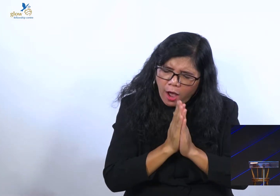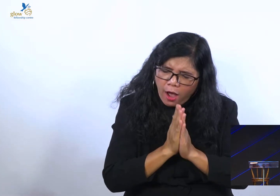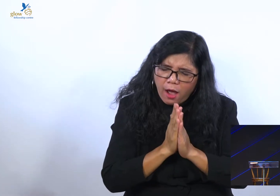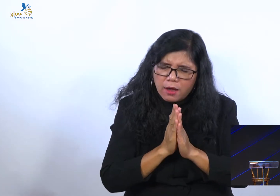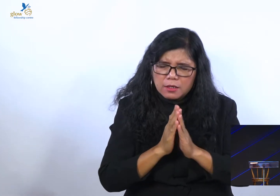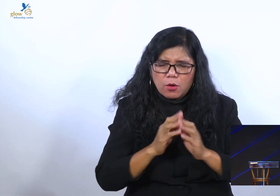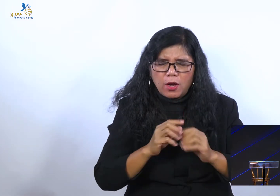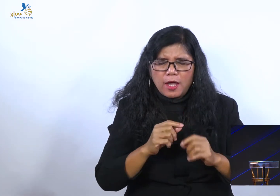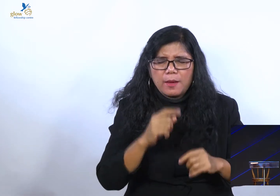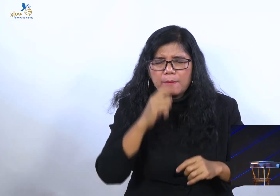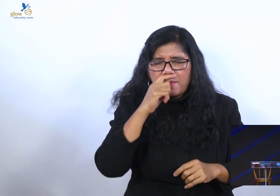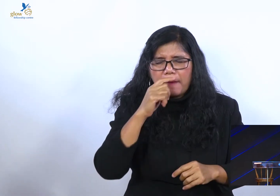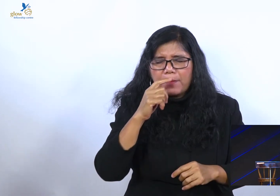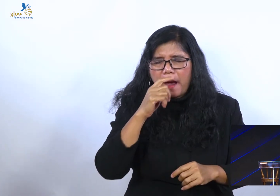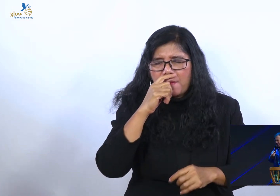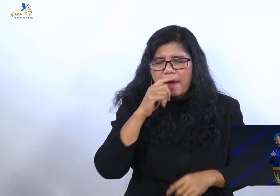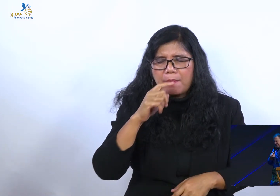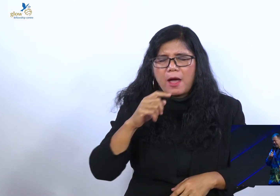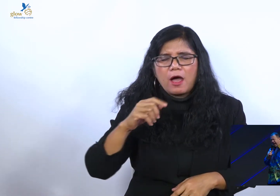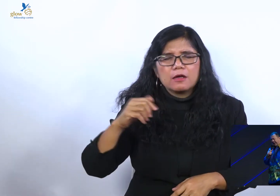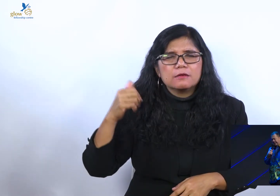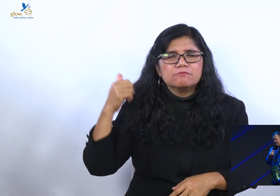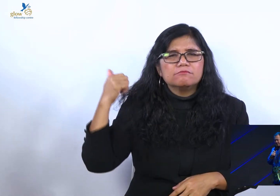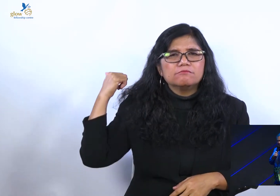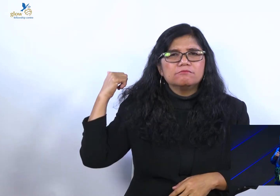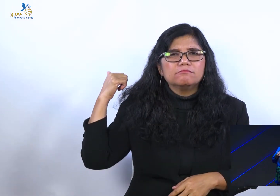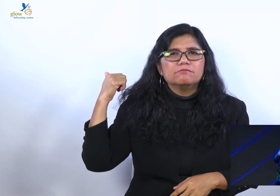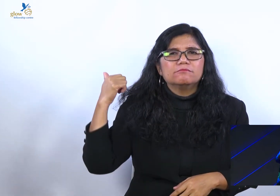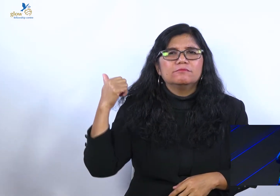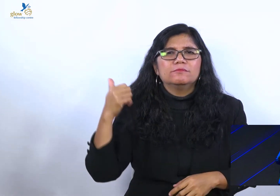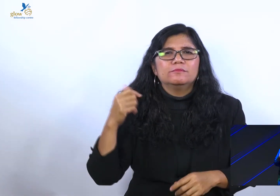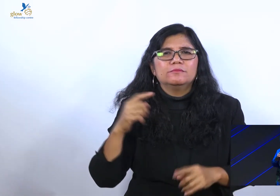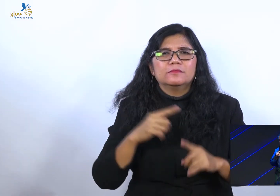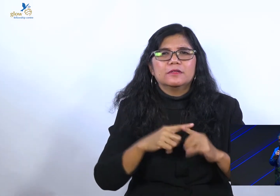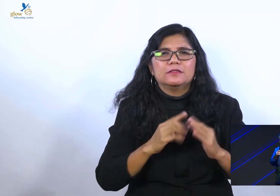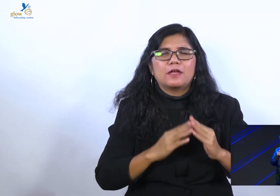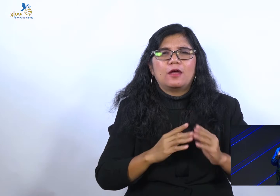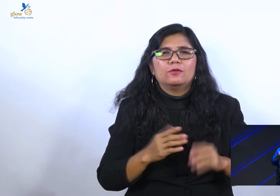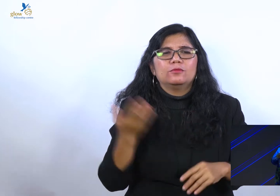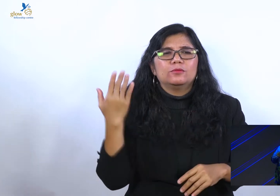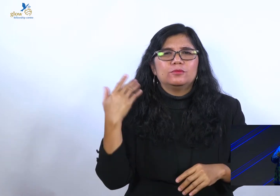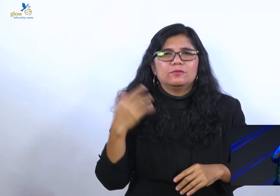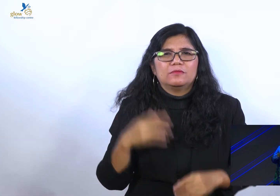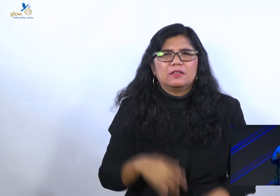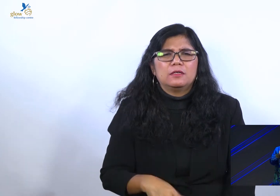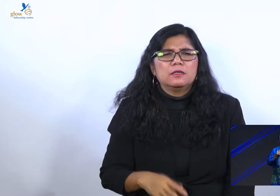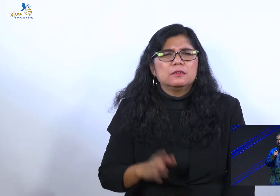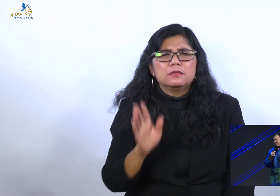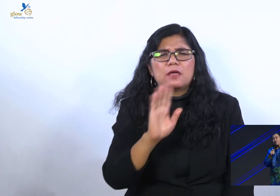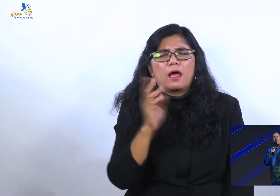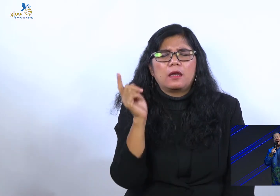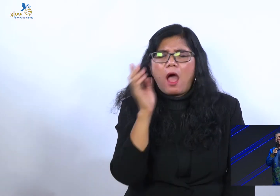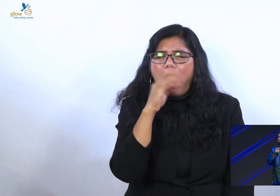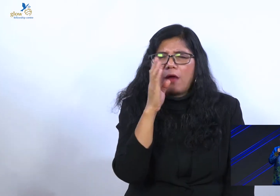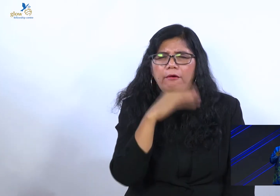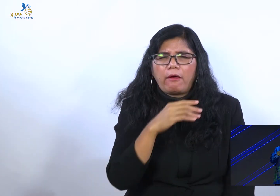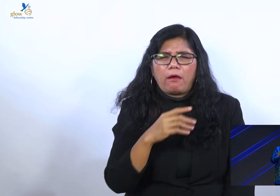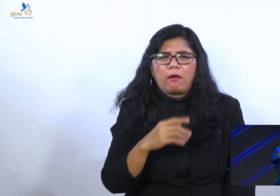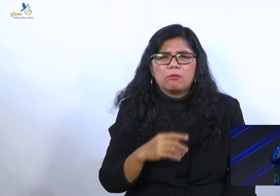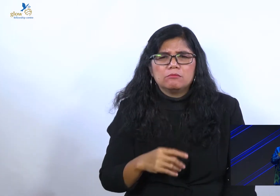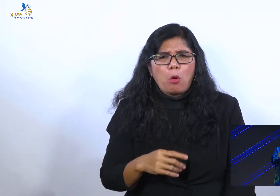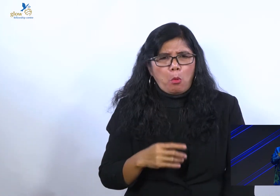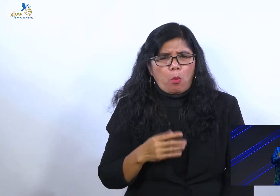kah? Iya kan. Ini yang saya mau bilang. Jadi aneh. Sudah-sudah. Aneh. Sudah-sudah. Dan dengan bangganya bilang sesat.